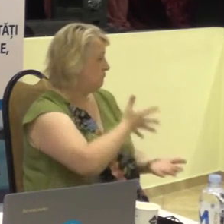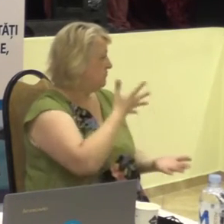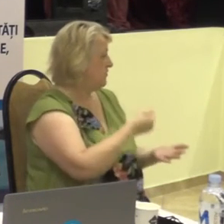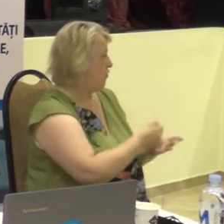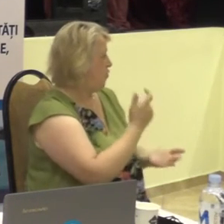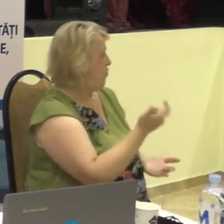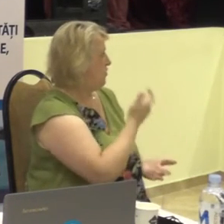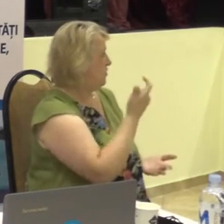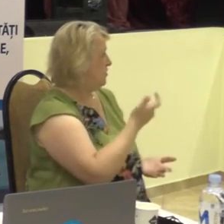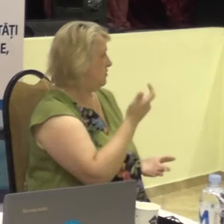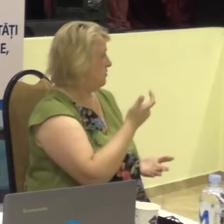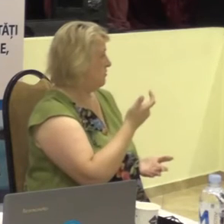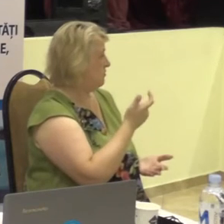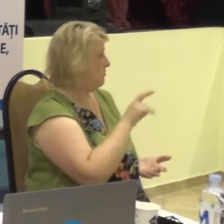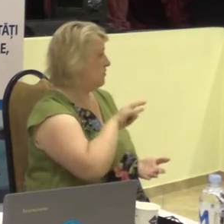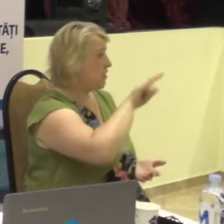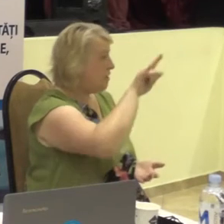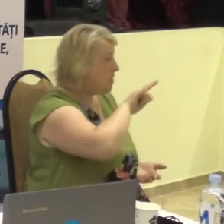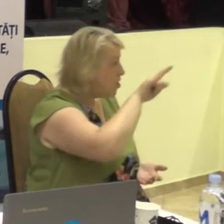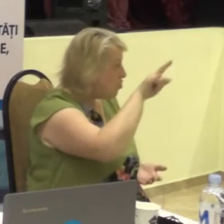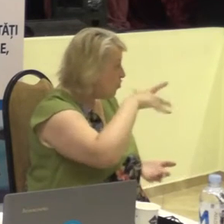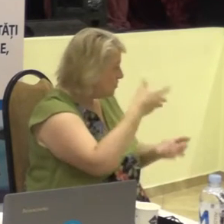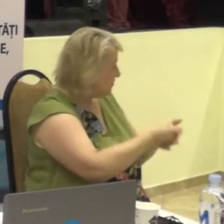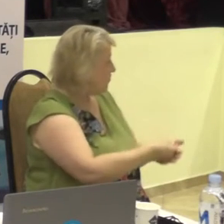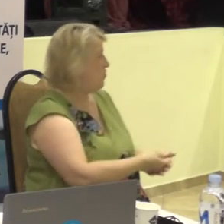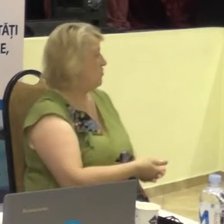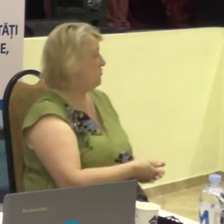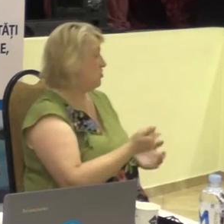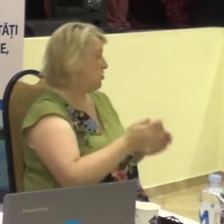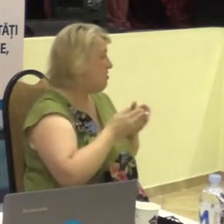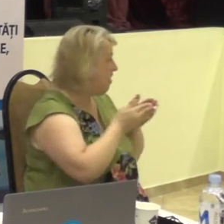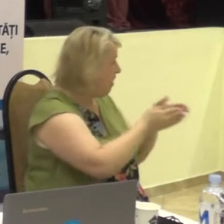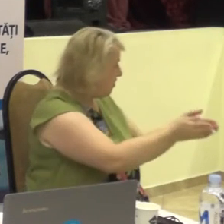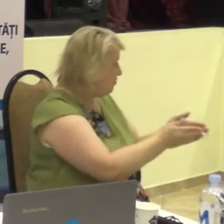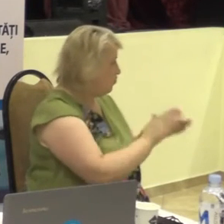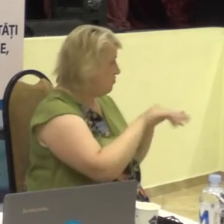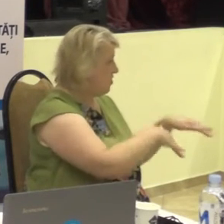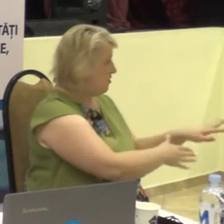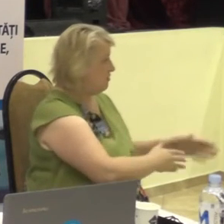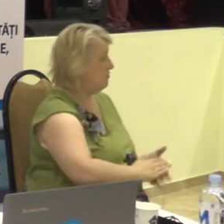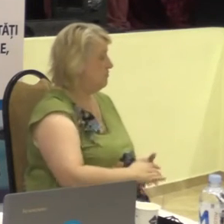la avioane și acturi marine.